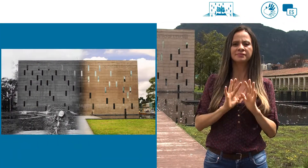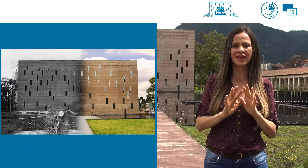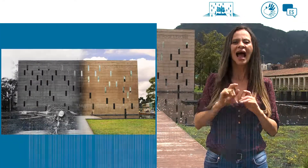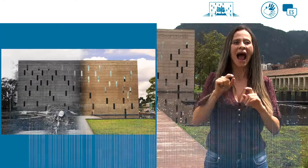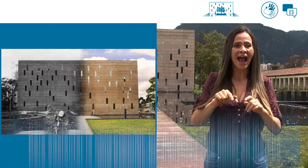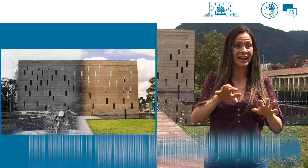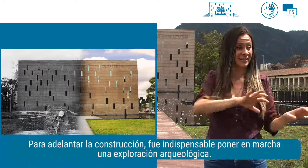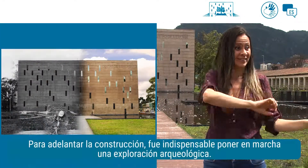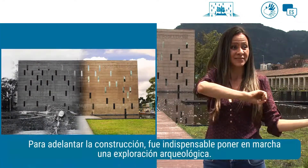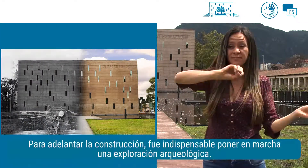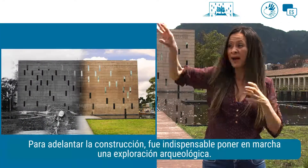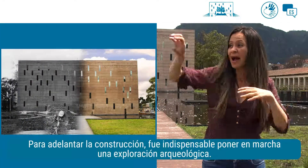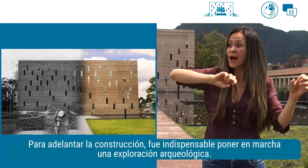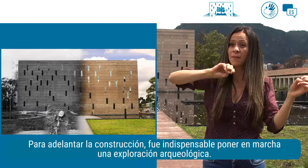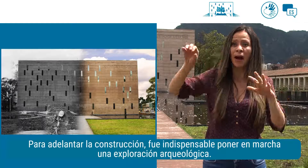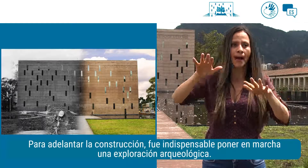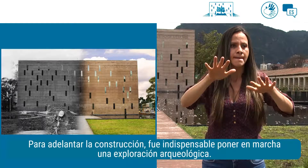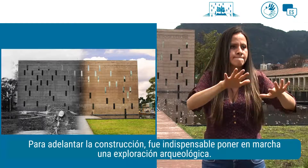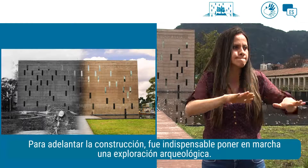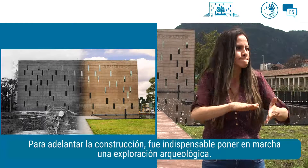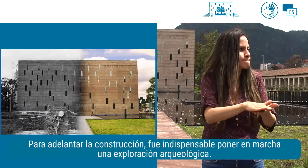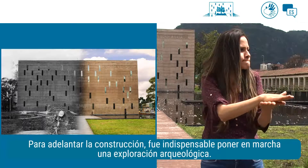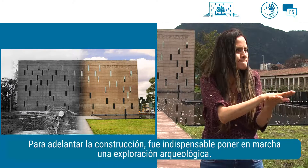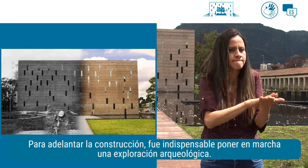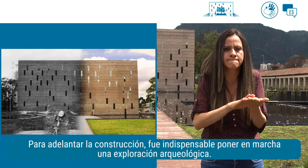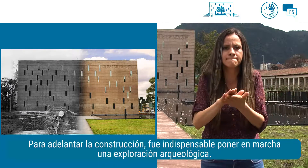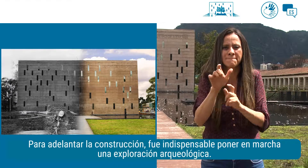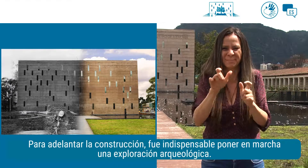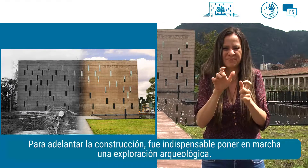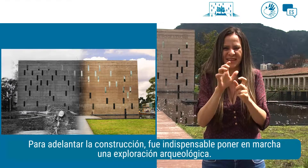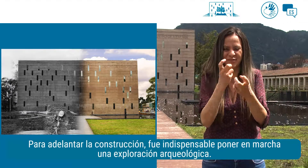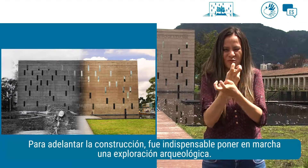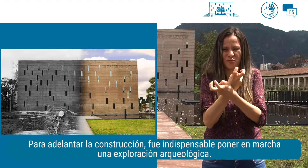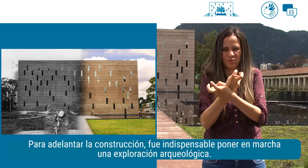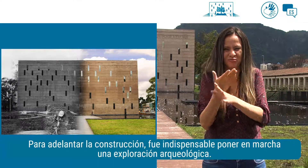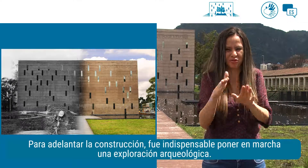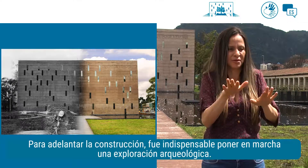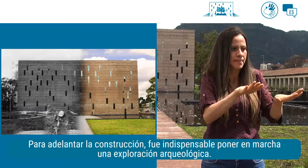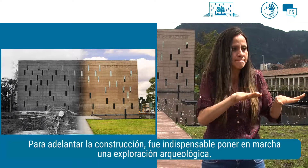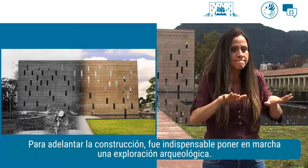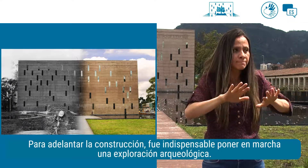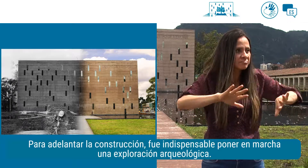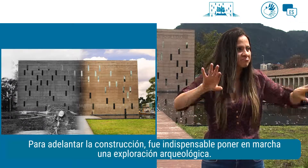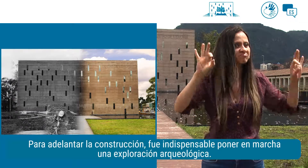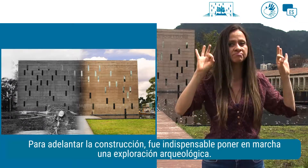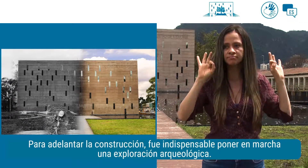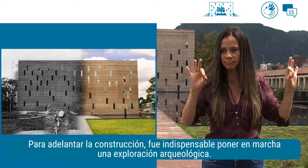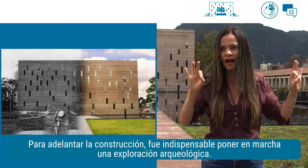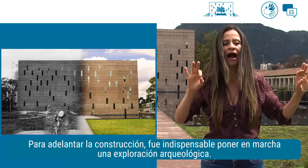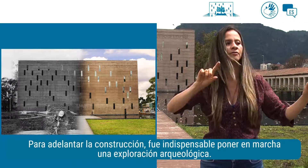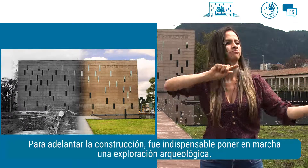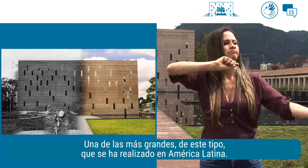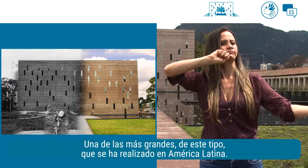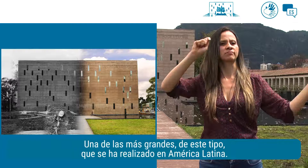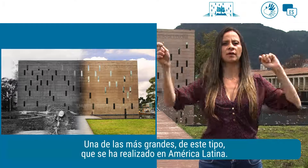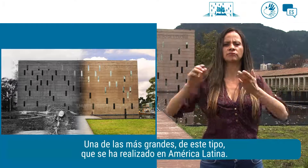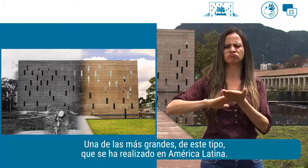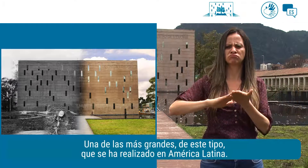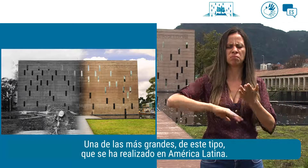Para adelantar la construcción, fue indispensable poner en marcha una exploración arqueológica, una de las más